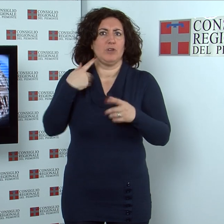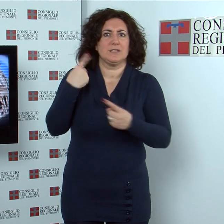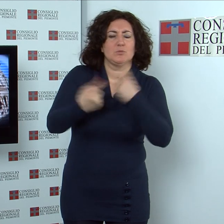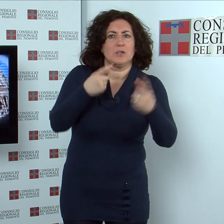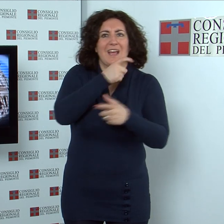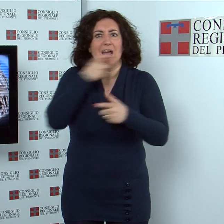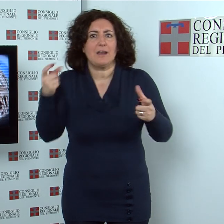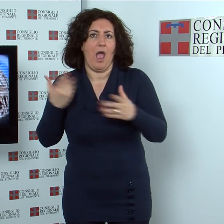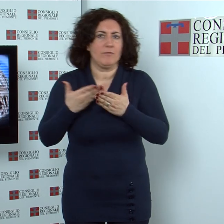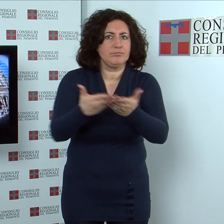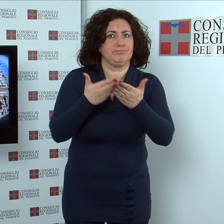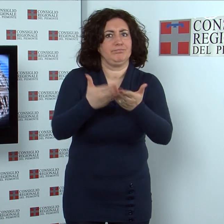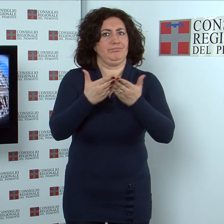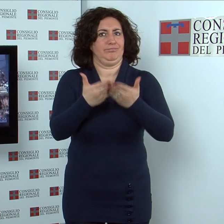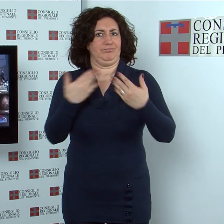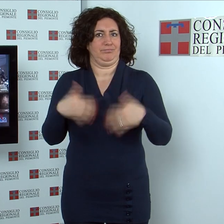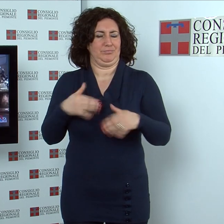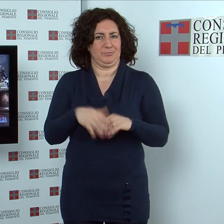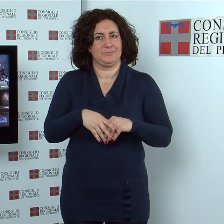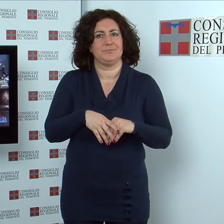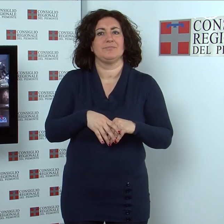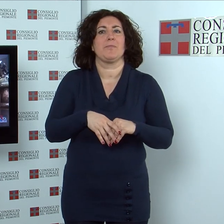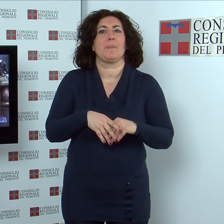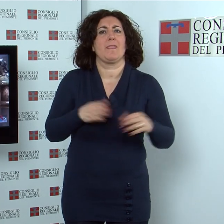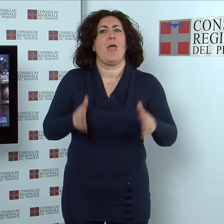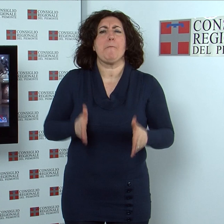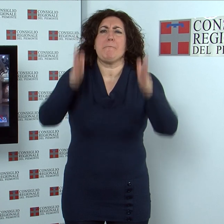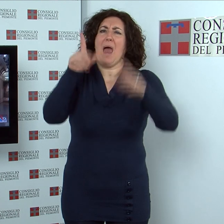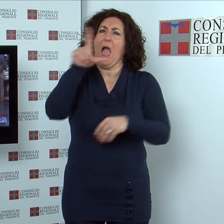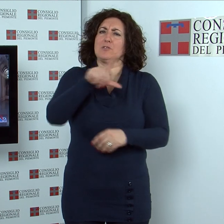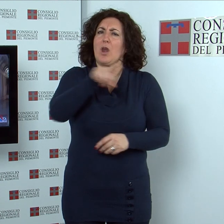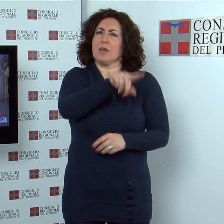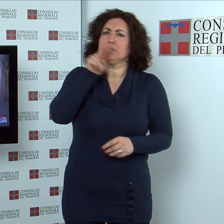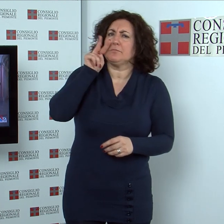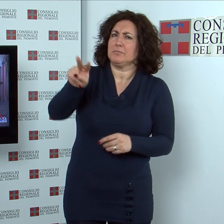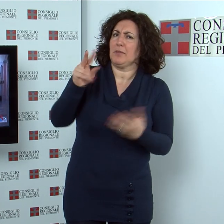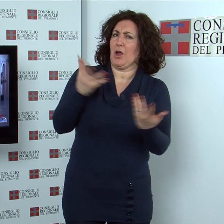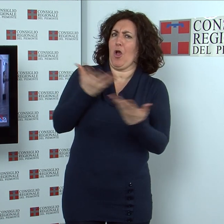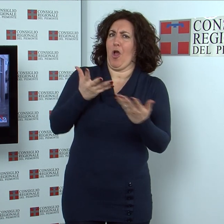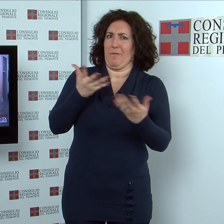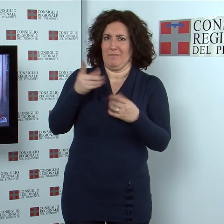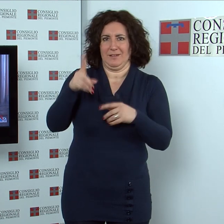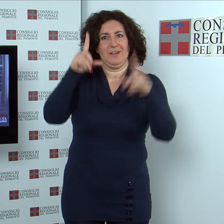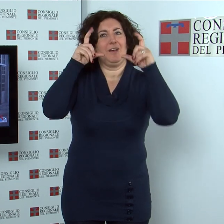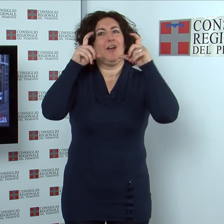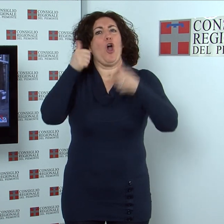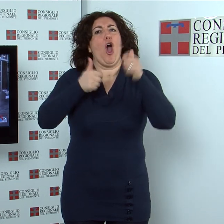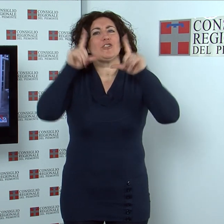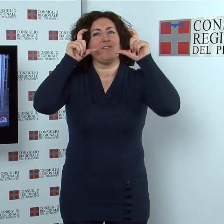Fotografa Palazzo Lascaris Come vedi Palazzo Lascaris? È il concorso di fotografia su smartphone lanciato dal Consiglio regionale.